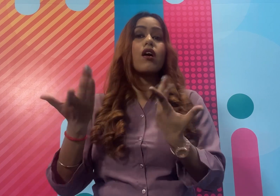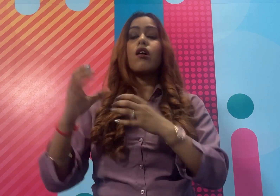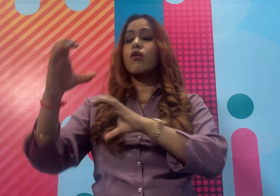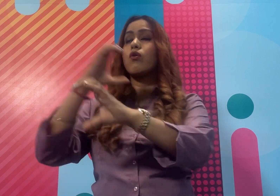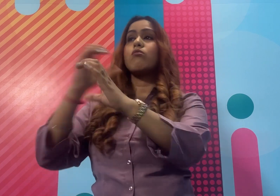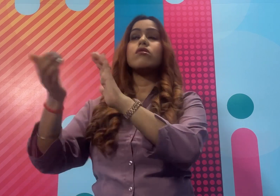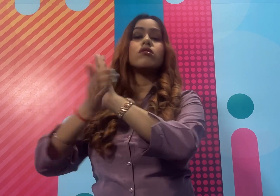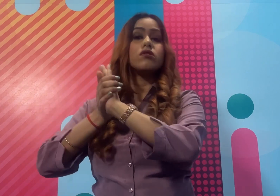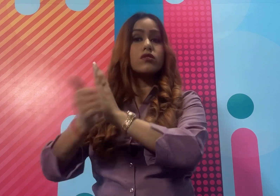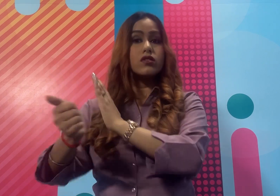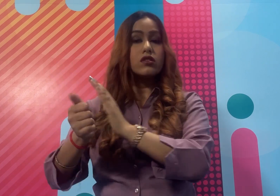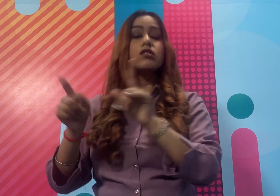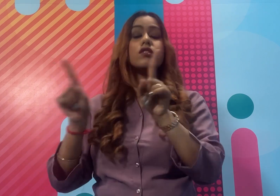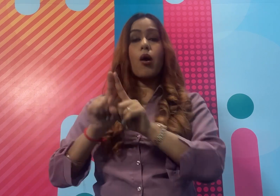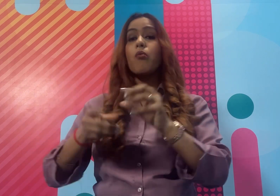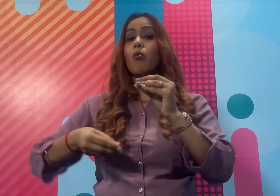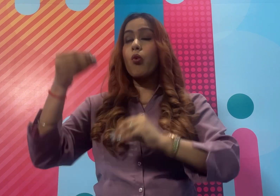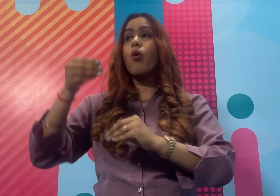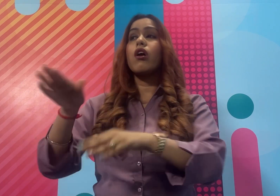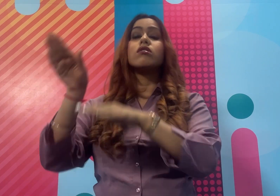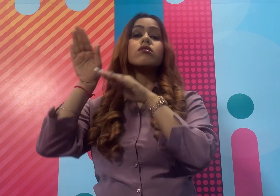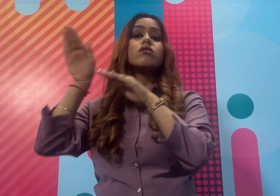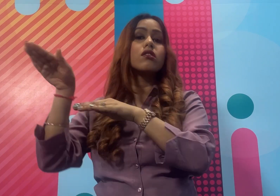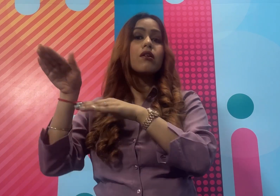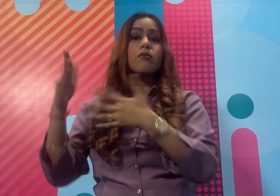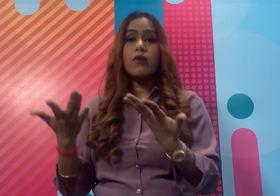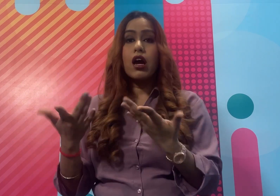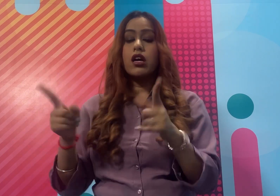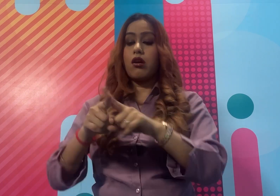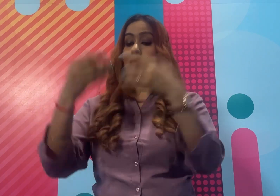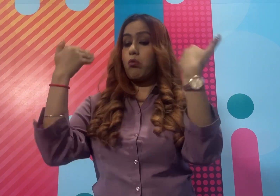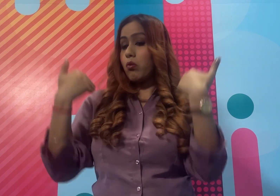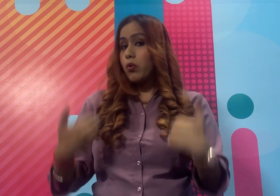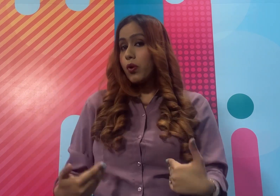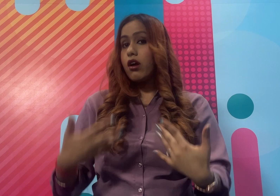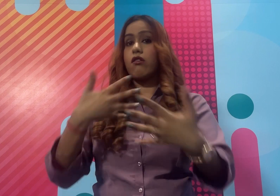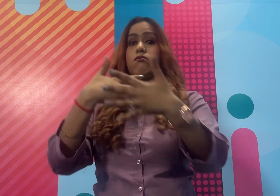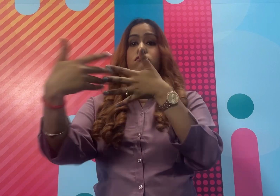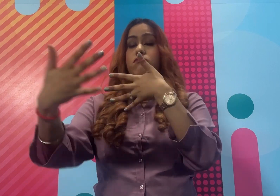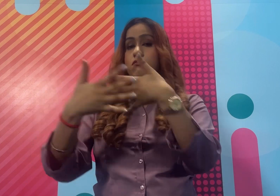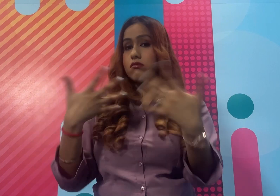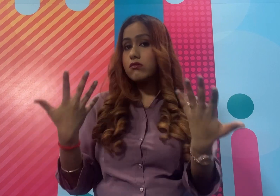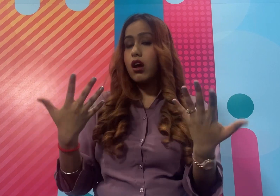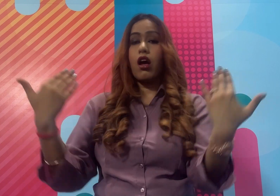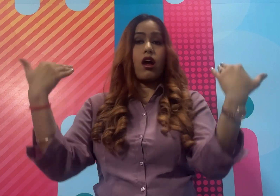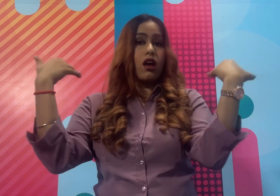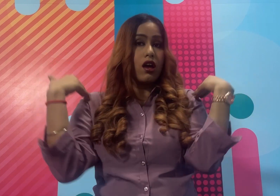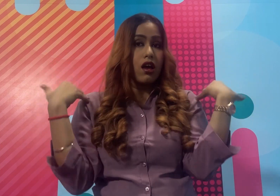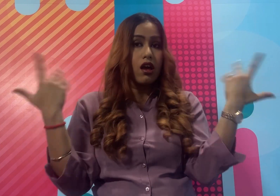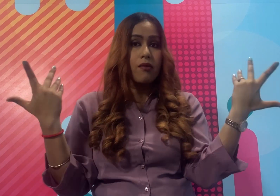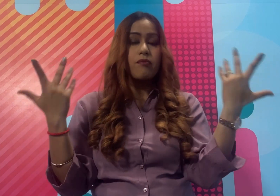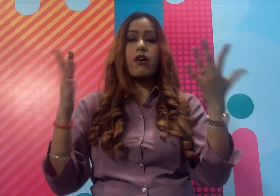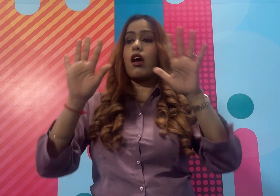Deaf culture में communication skills काफी हद तक depend करते हैं उनके body, hands,